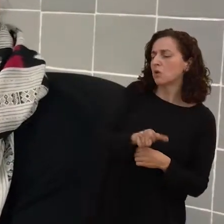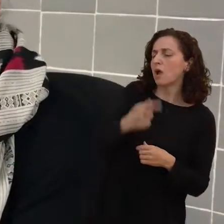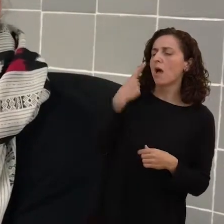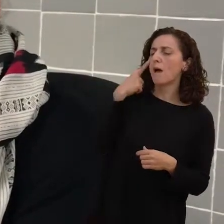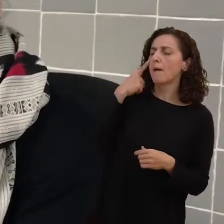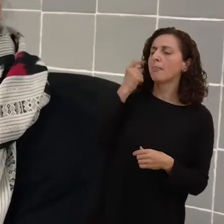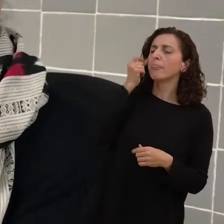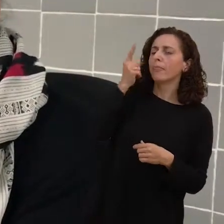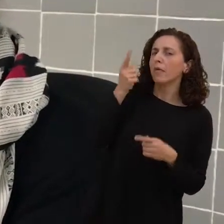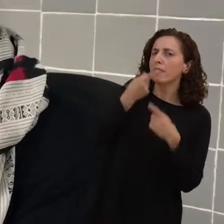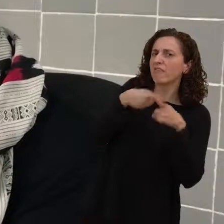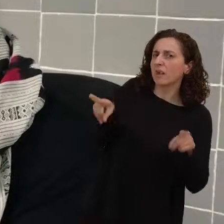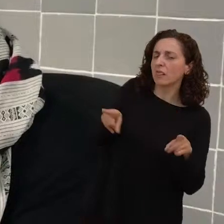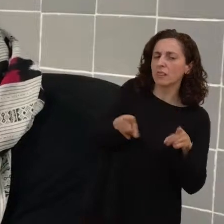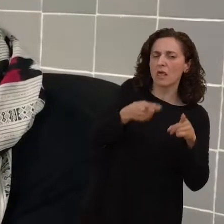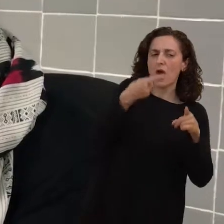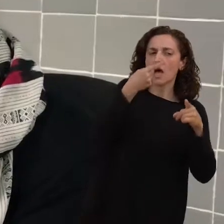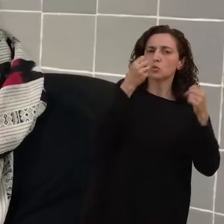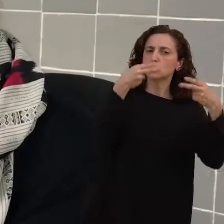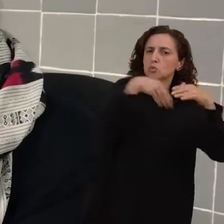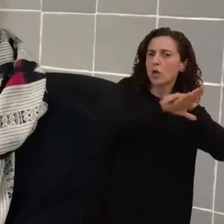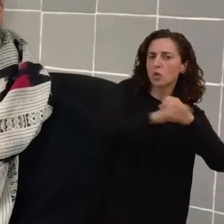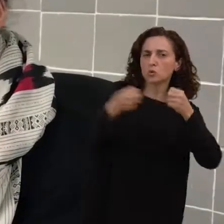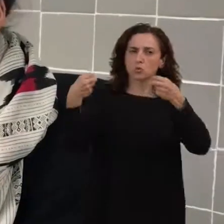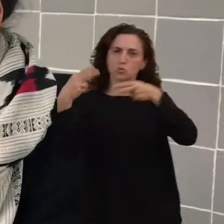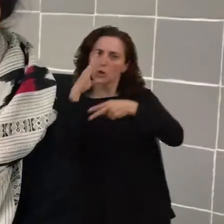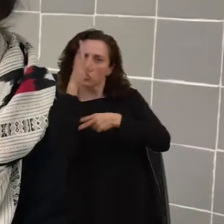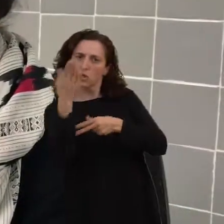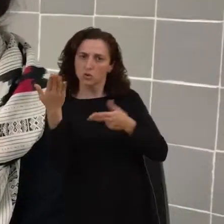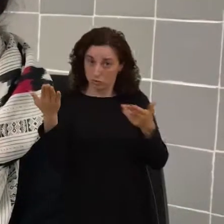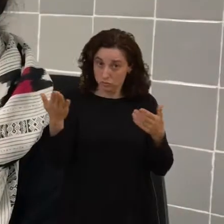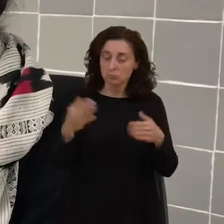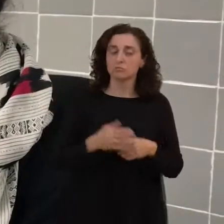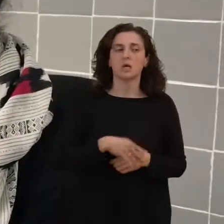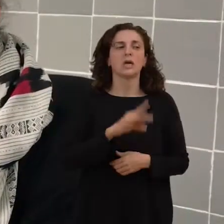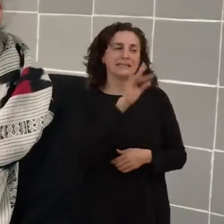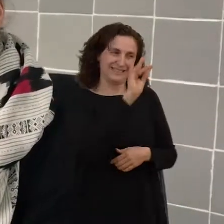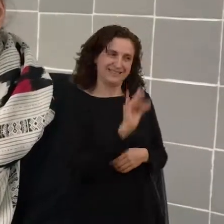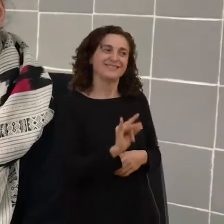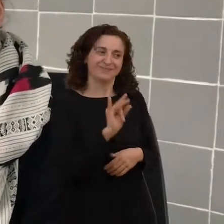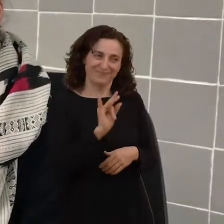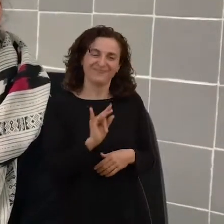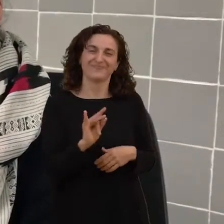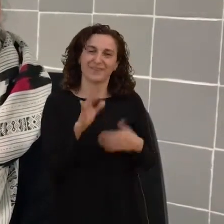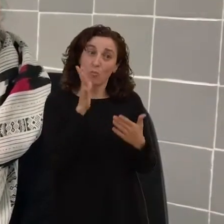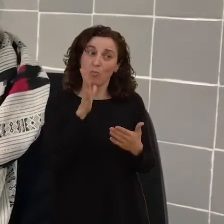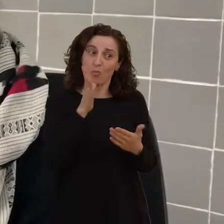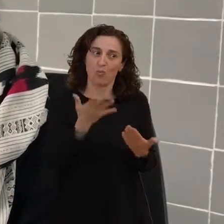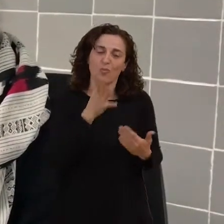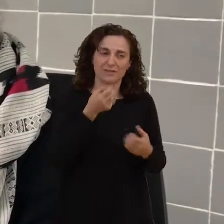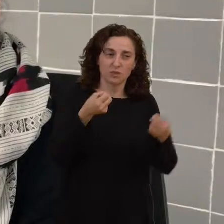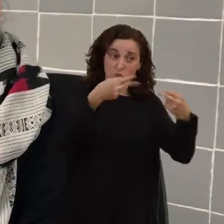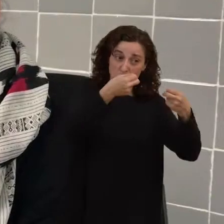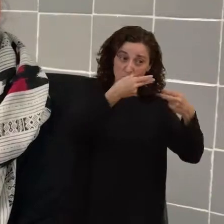subtitulado en enlatado y uno en directo? Sí, porque en enlatado es todo mucho más exacto, está